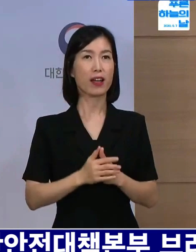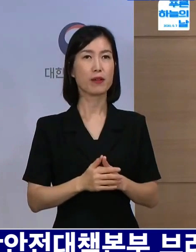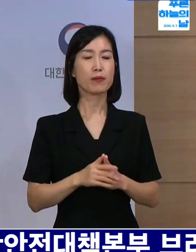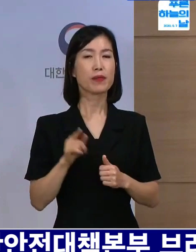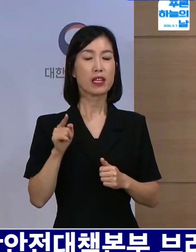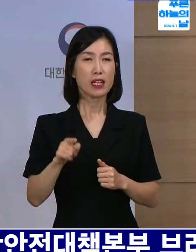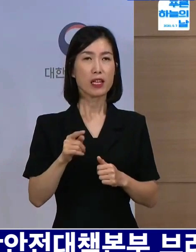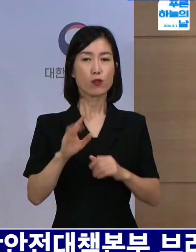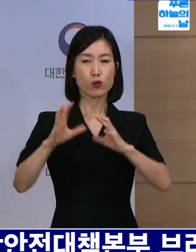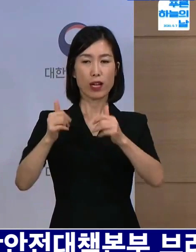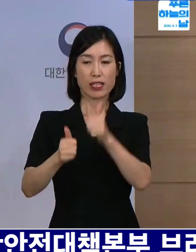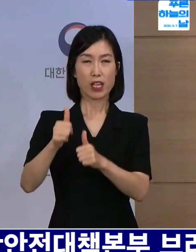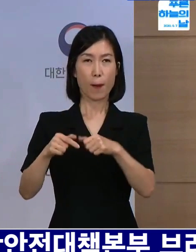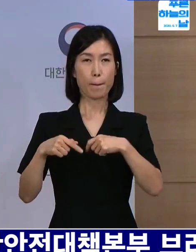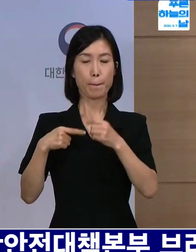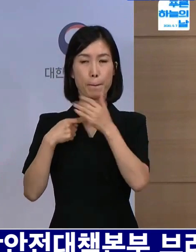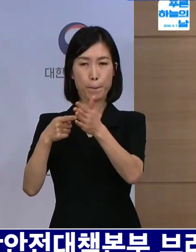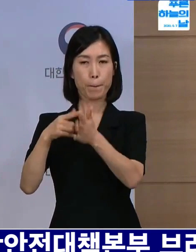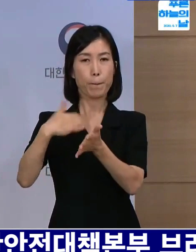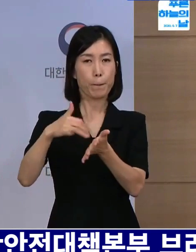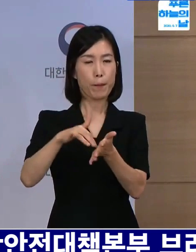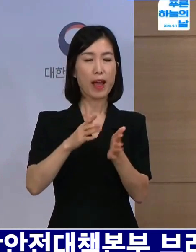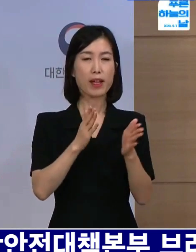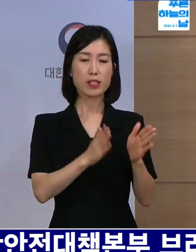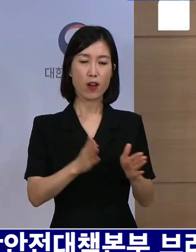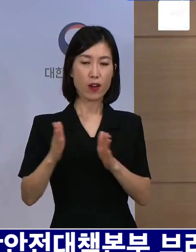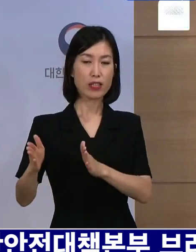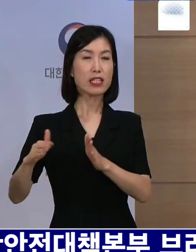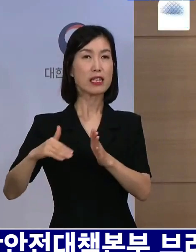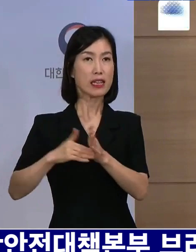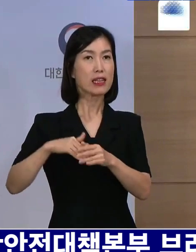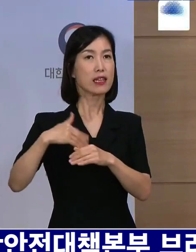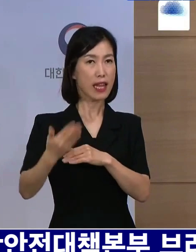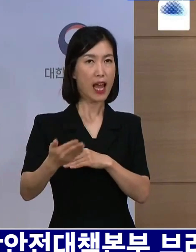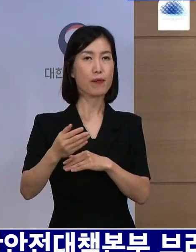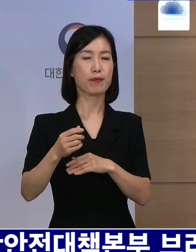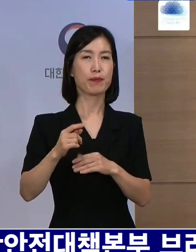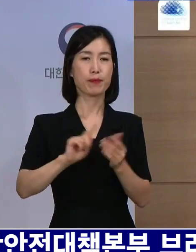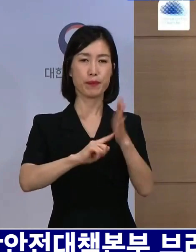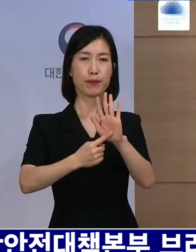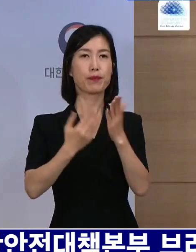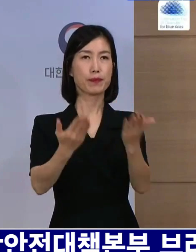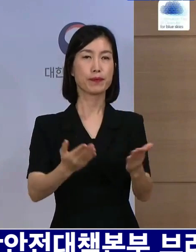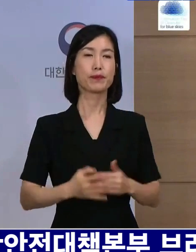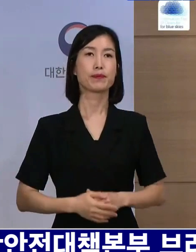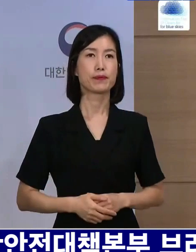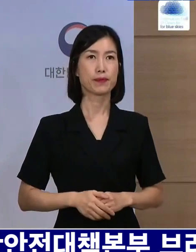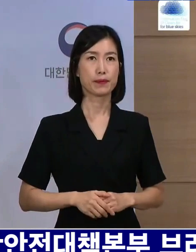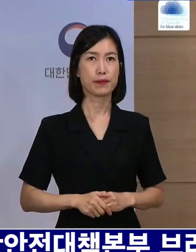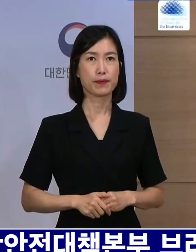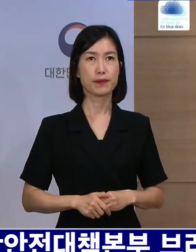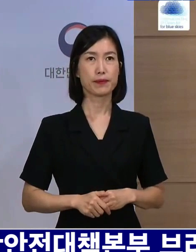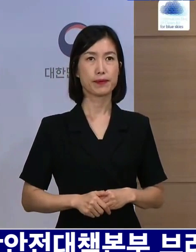이거는 좀 정리가 되는 대로 다시 한번 정리된 수준에서 안내할 수 있도록 그렇게 조치를 하도록 하겠습니다.